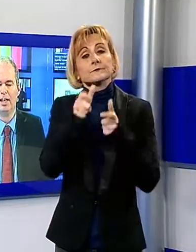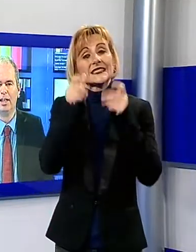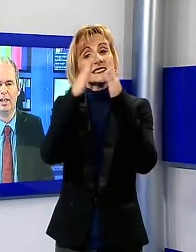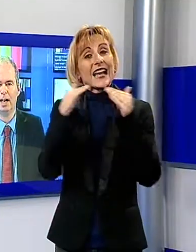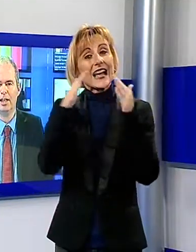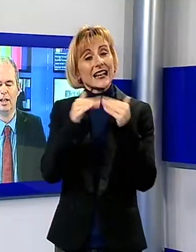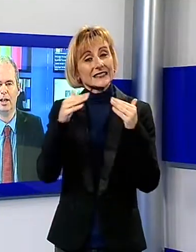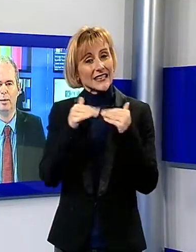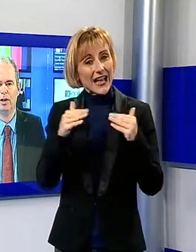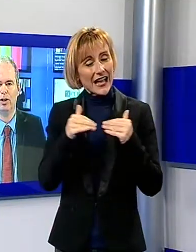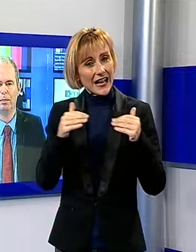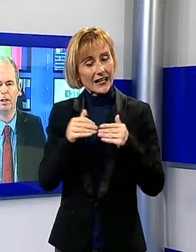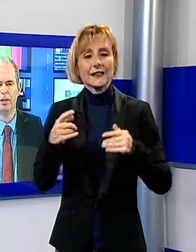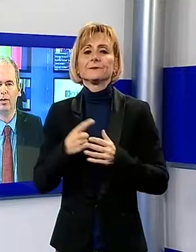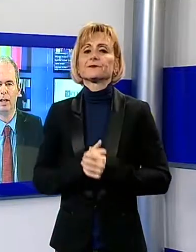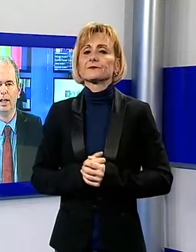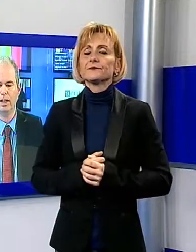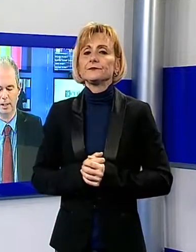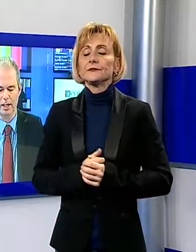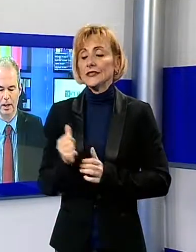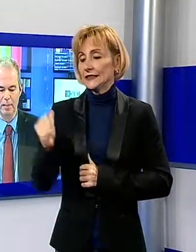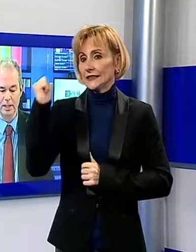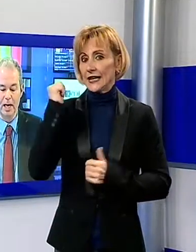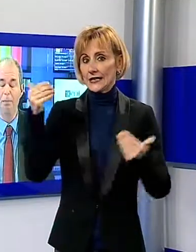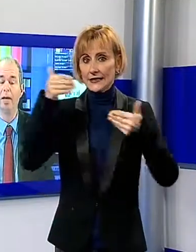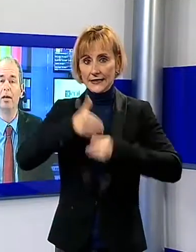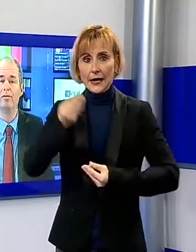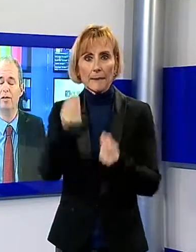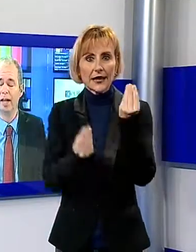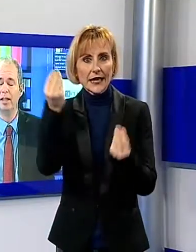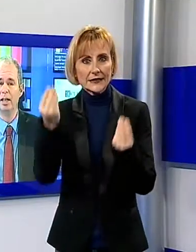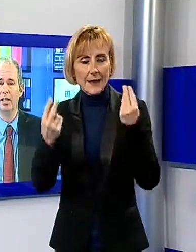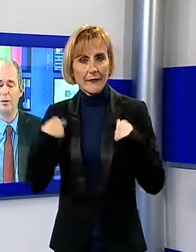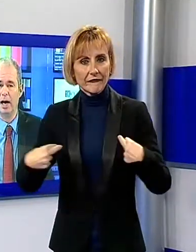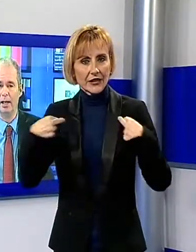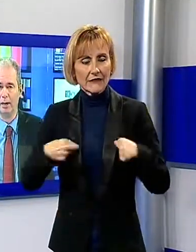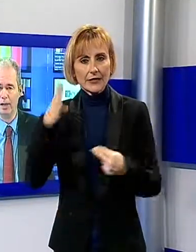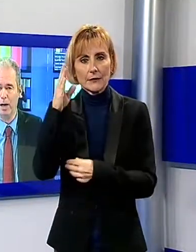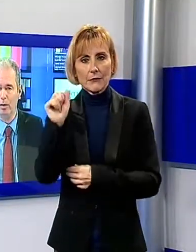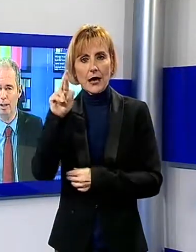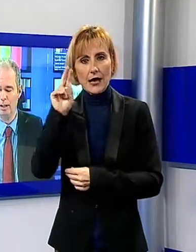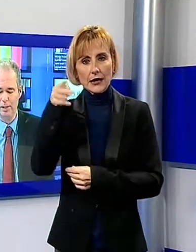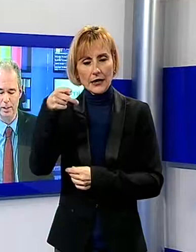grande partecipazione ieri sera al presepe vivente di Barga. Vediamo il servizio.